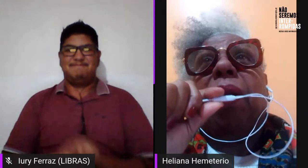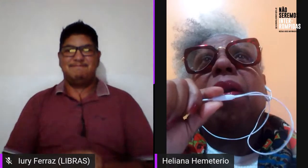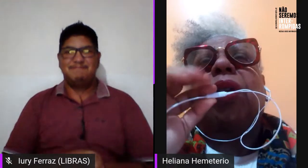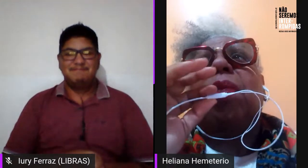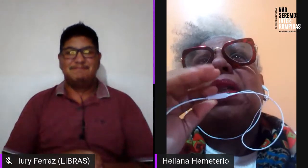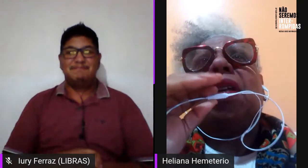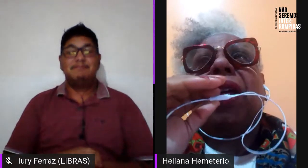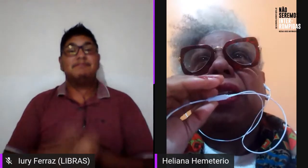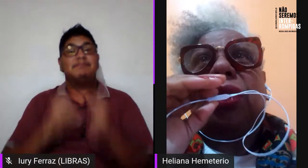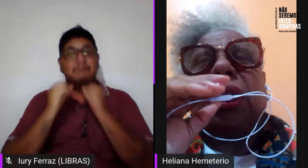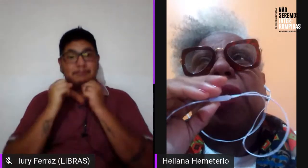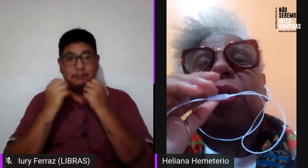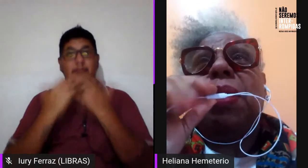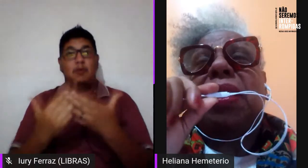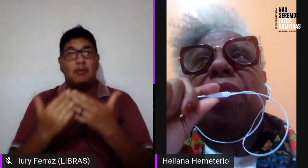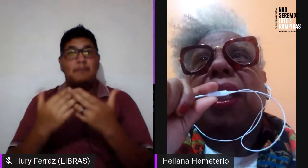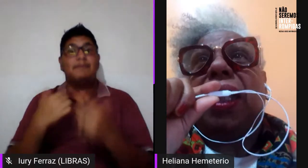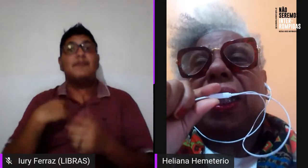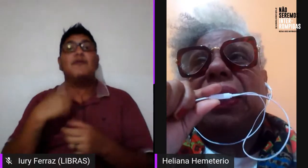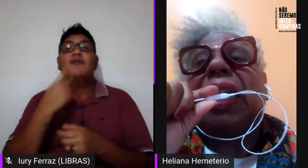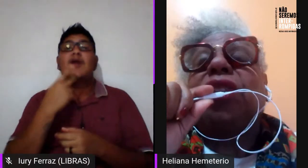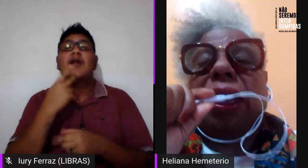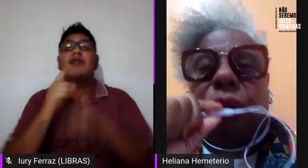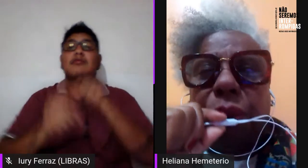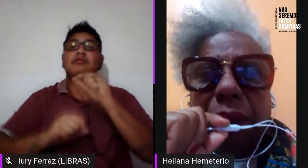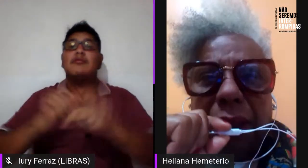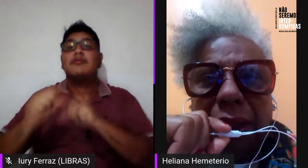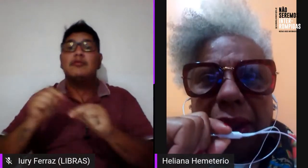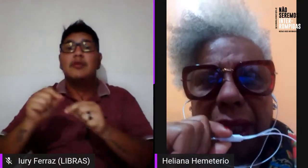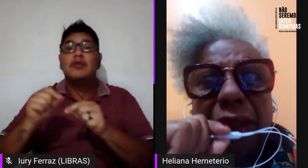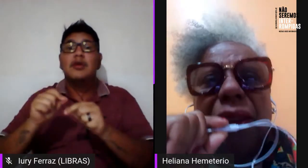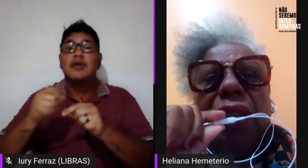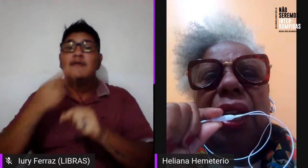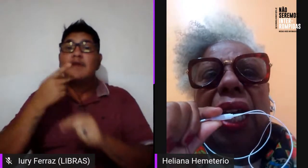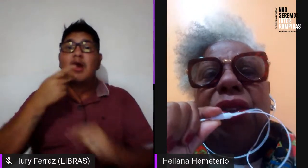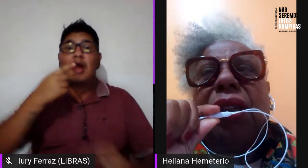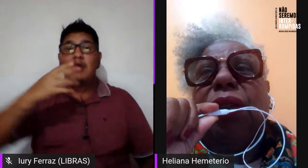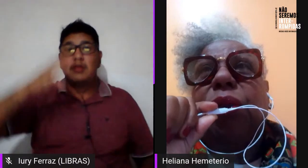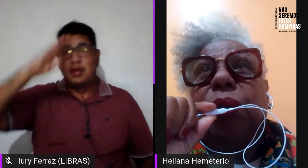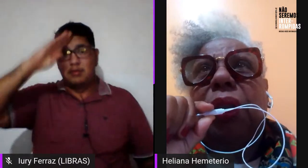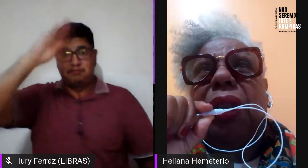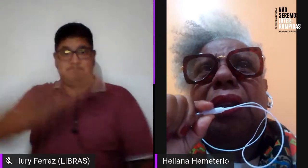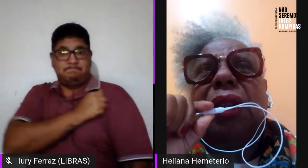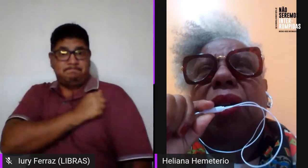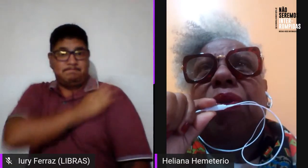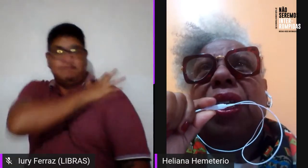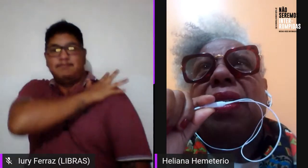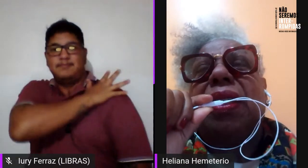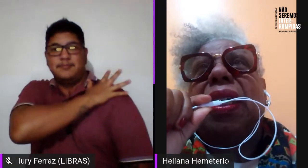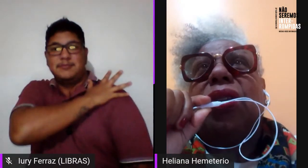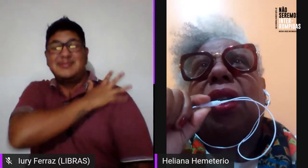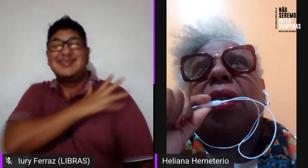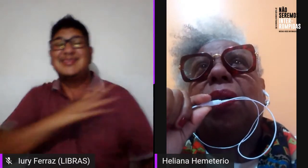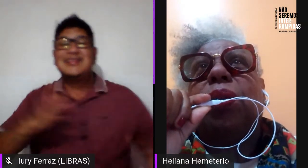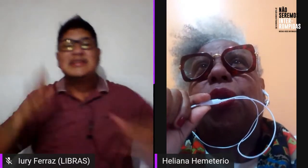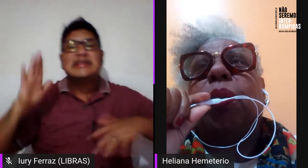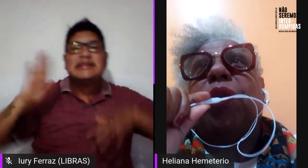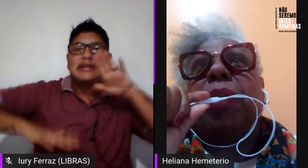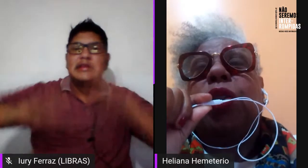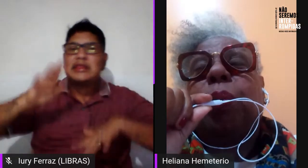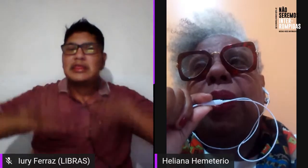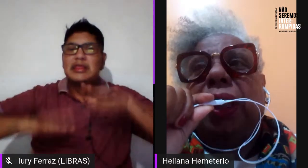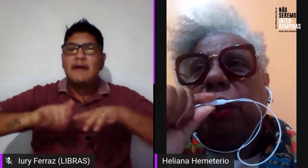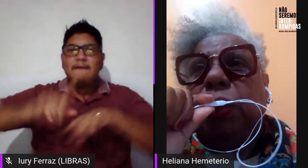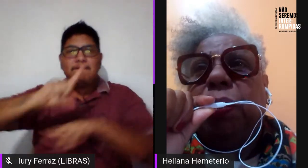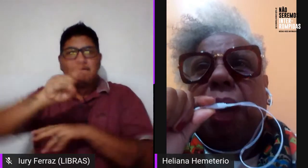Bom, vou começar a falar de quê? Vou começar a falar da ditadura, né? A ditadura talvez seja um dos